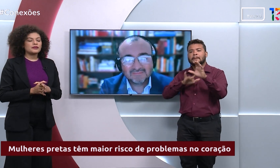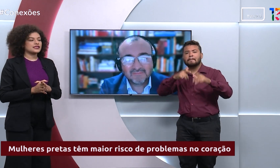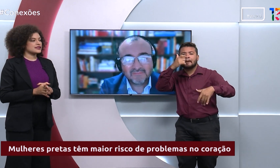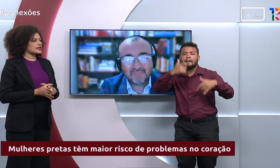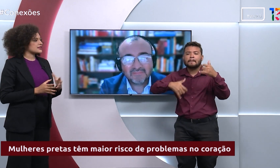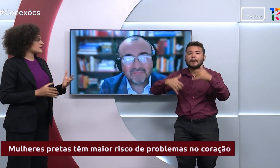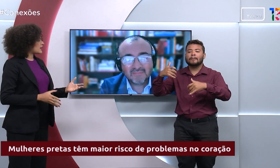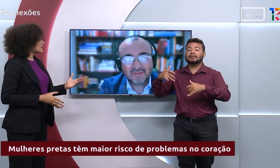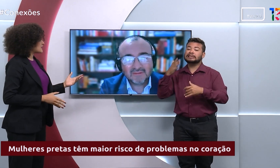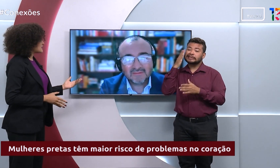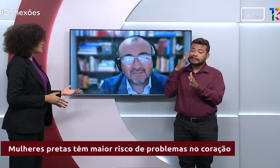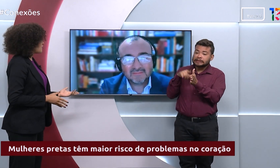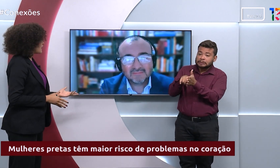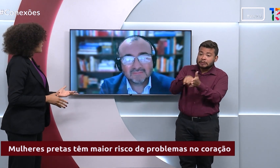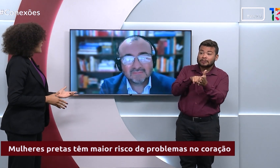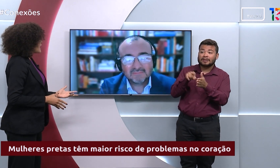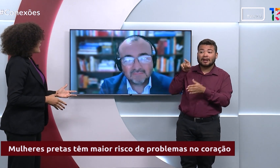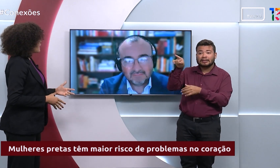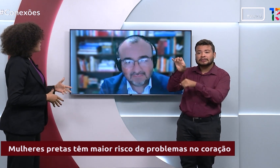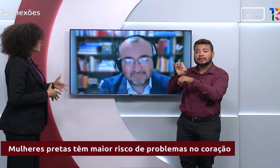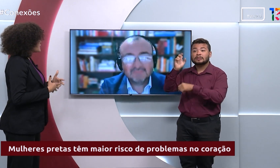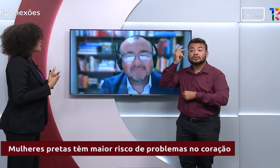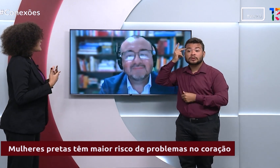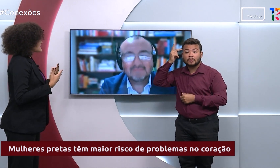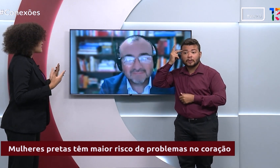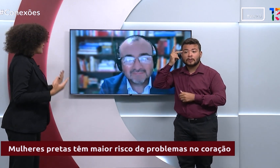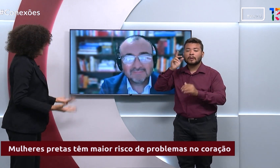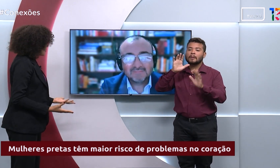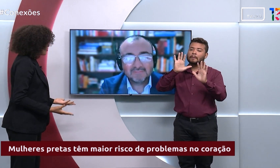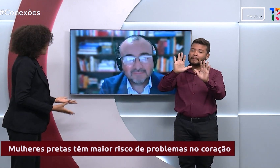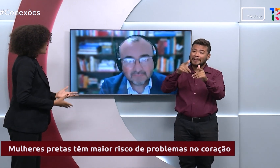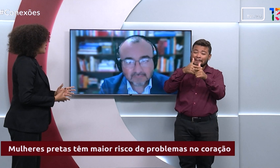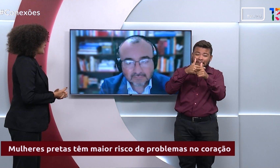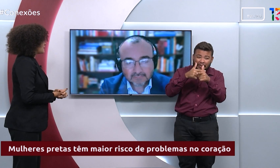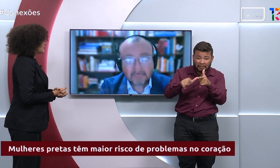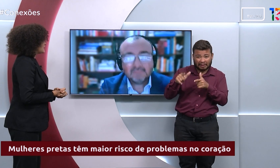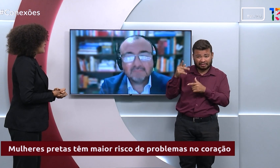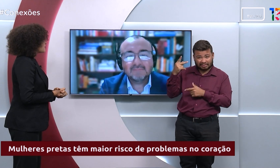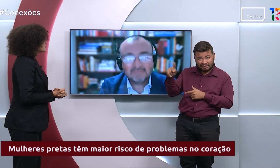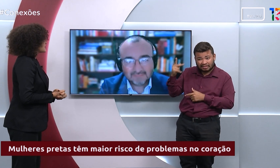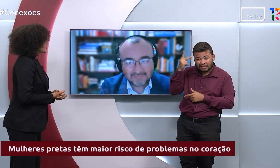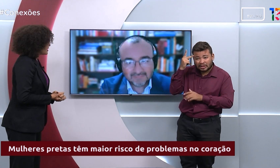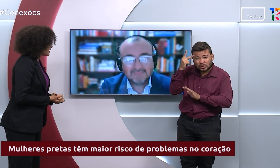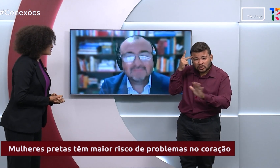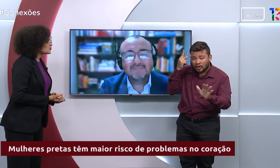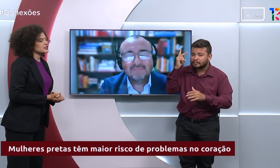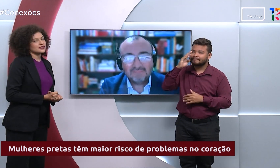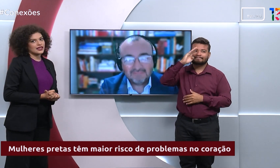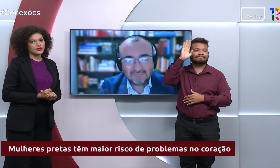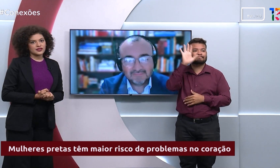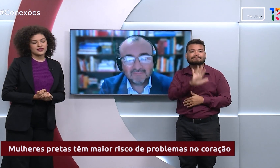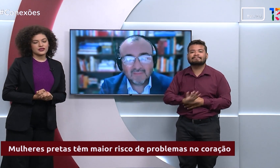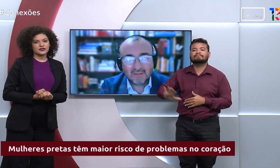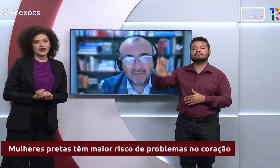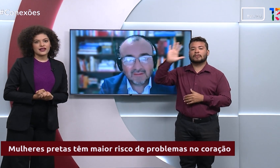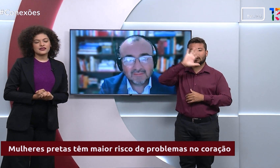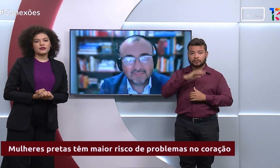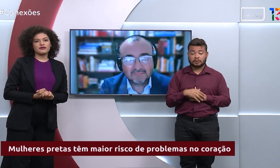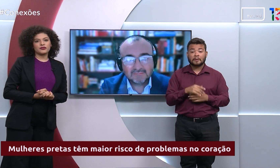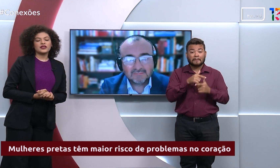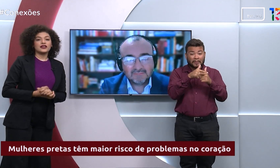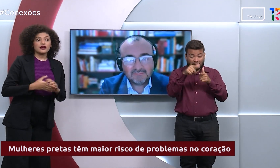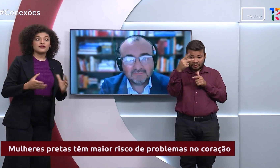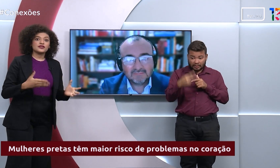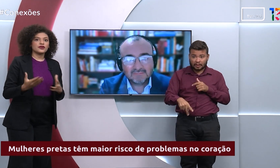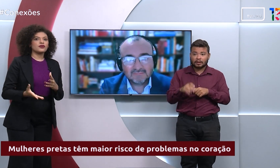mesmo que a pesquisa tenha sido realizada em São Paulo, é um problema nacional, é um problema que, com certeza, os pesquisadores aqui de Goiás